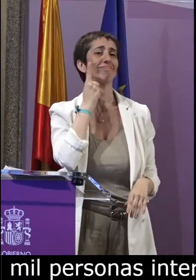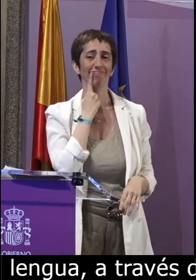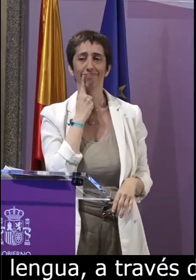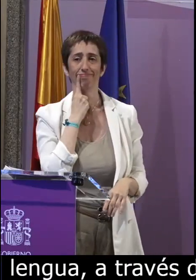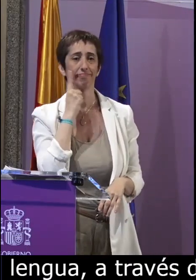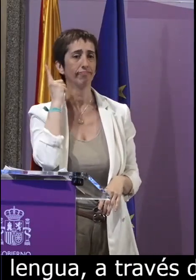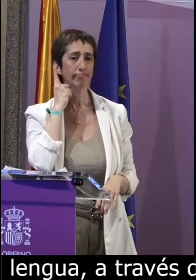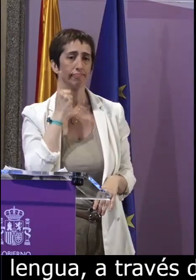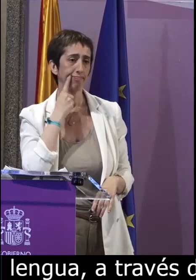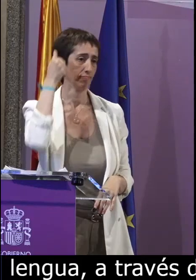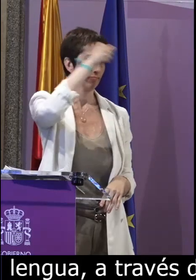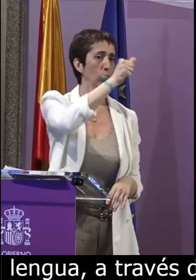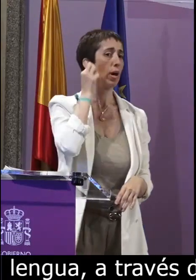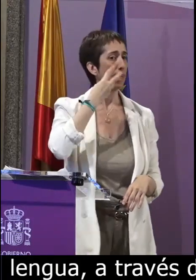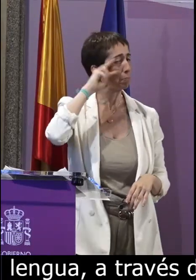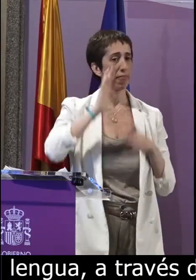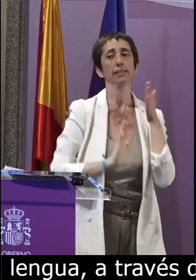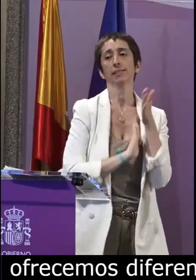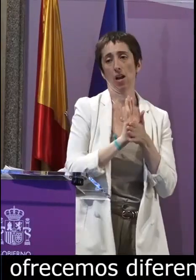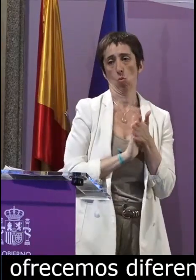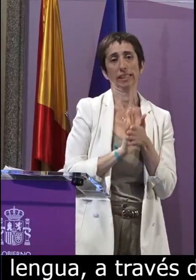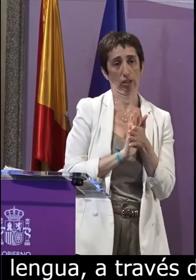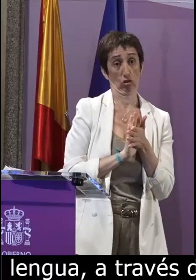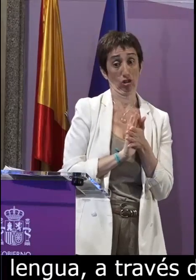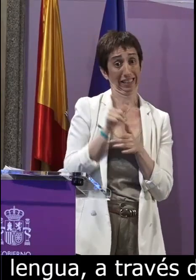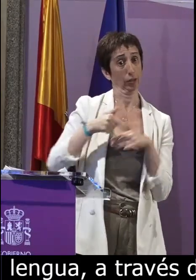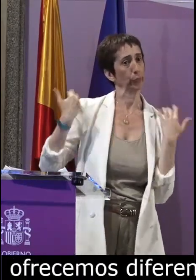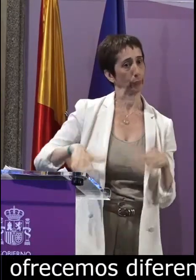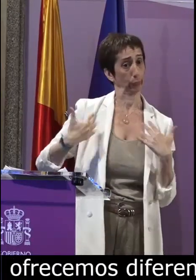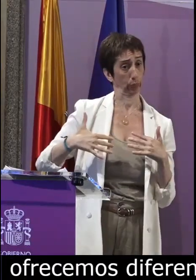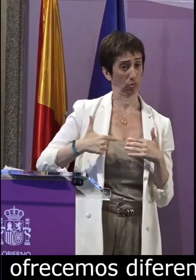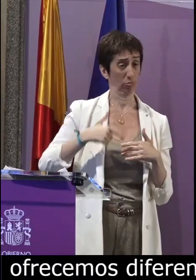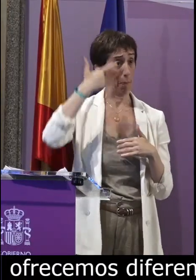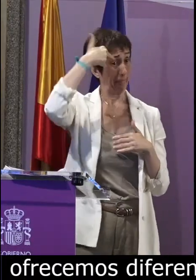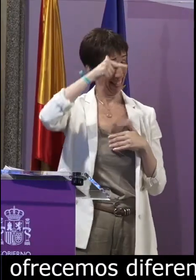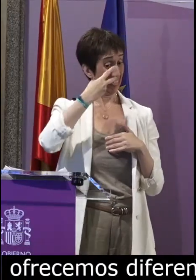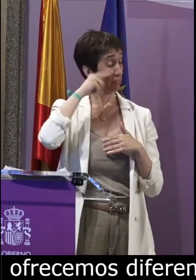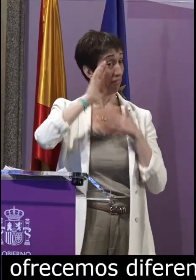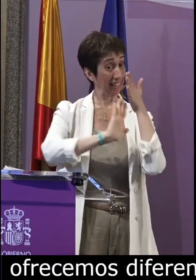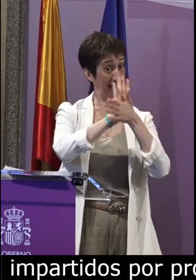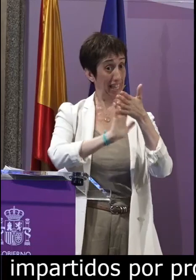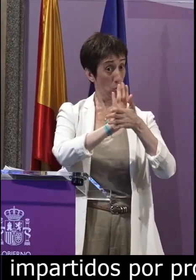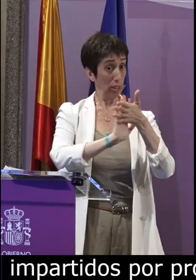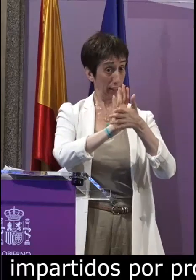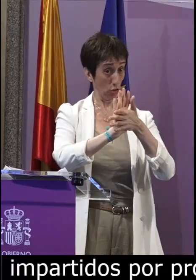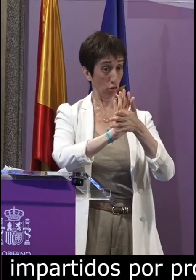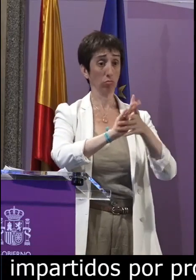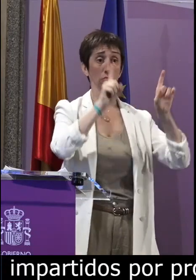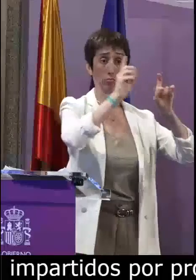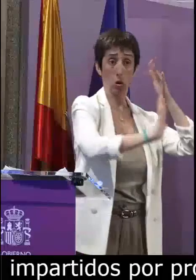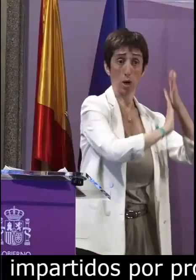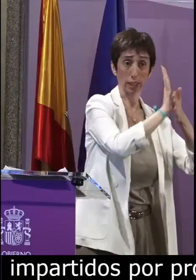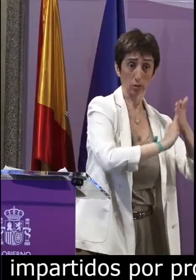de nuestro país impartidos por profesionales que son personas sordas hombres y mujeres especialistas en lengua de signos una